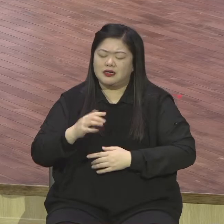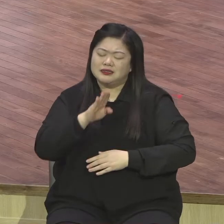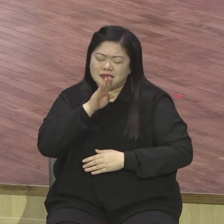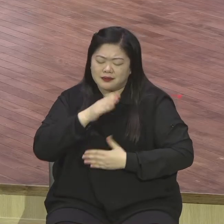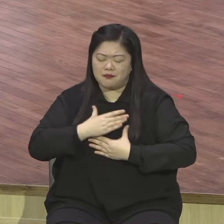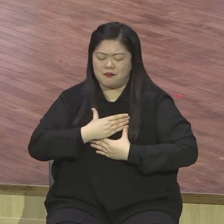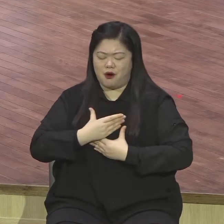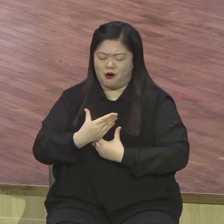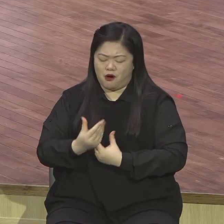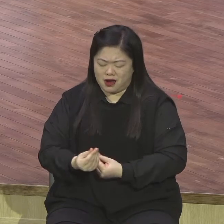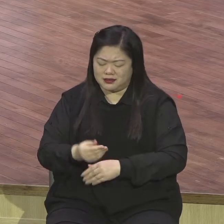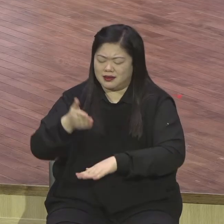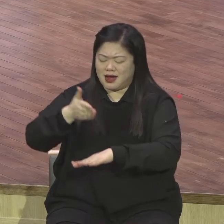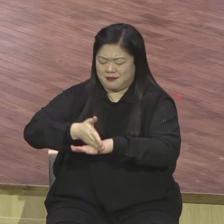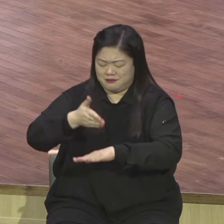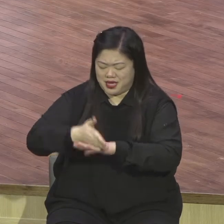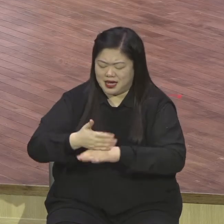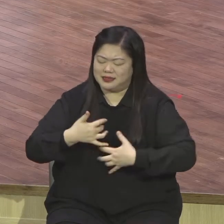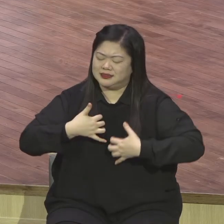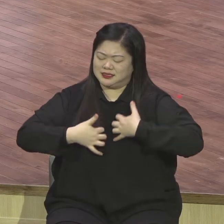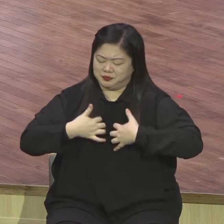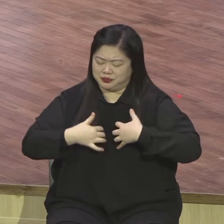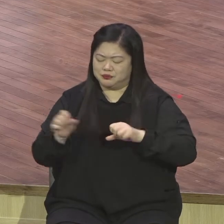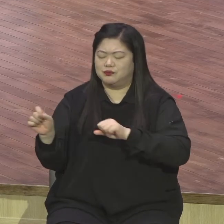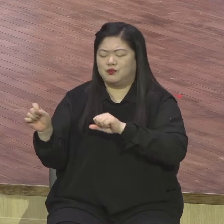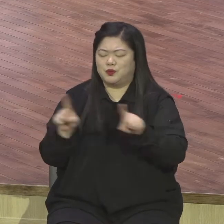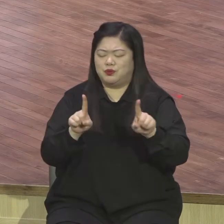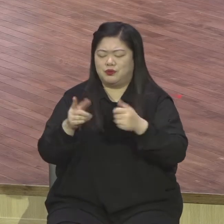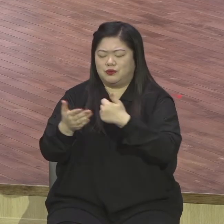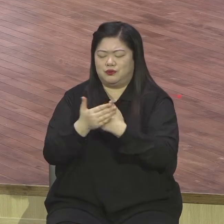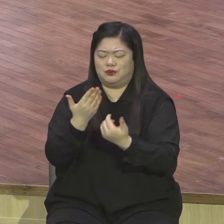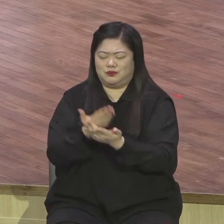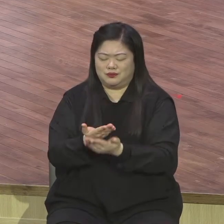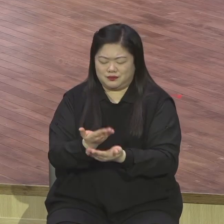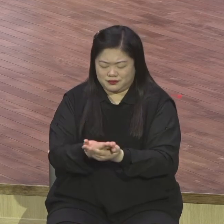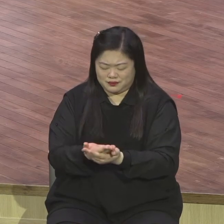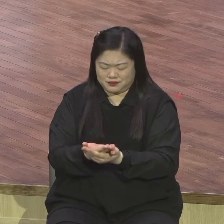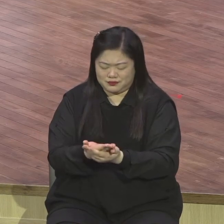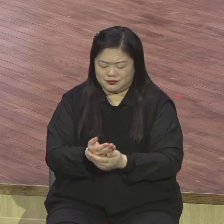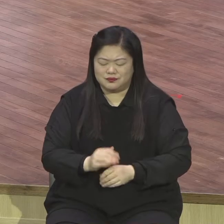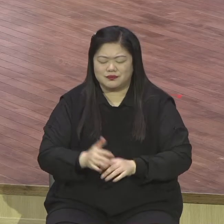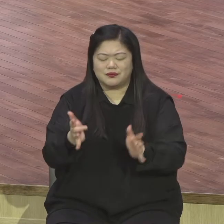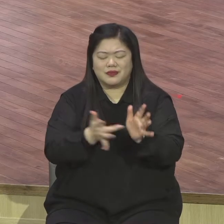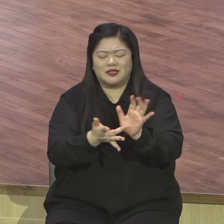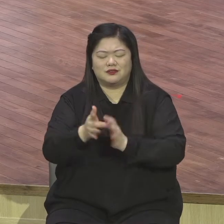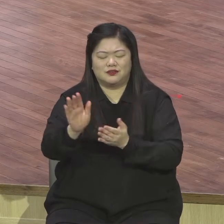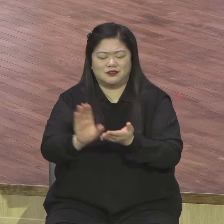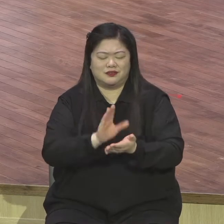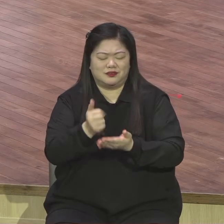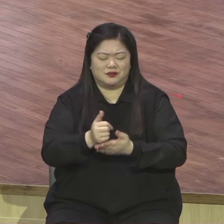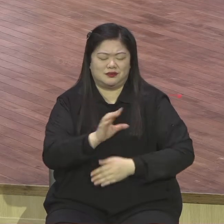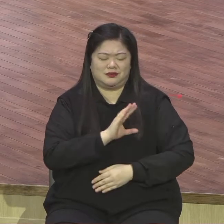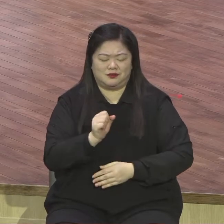감사 참 기쁨이 회복되는 한 주간 되가야 주옵사사 예수 가시스롬 받도록 기도합니다